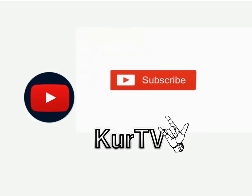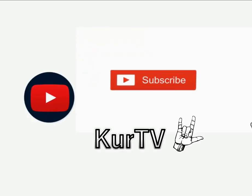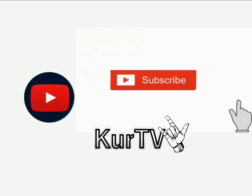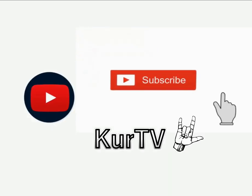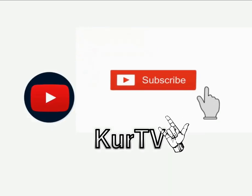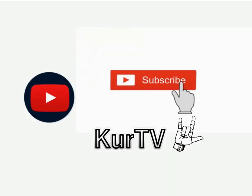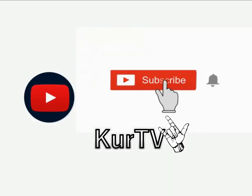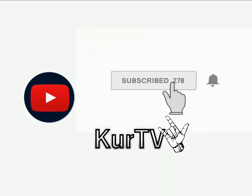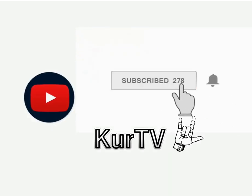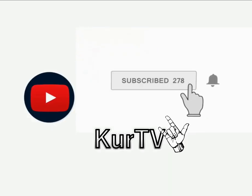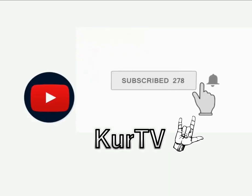Okay. Take care. Thank